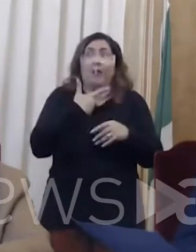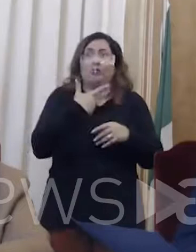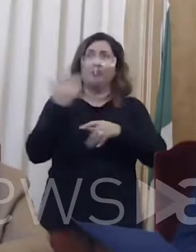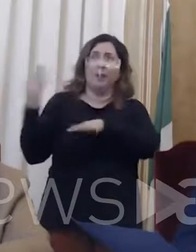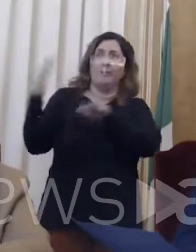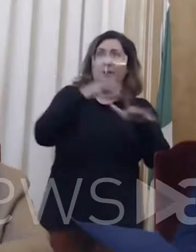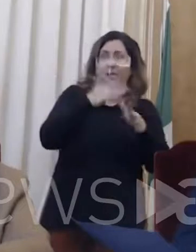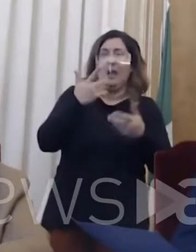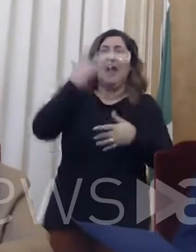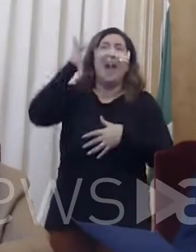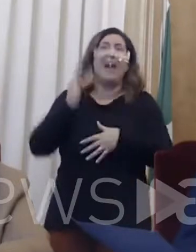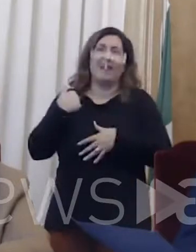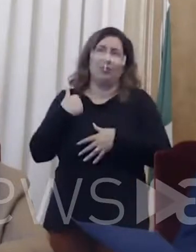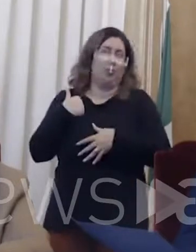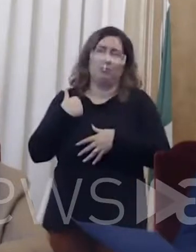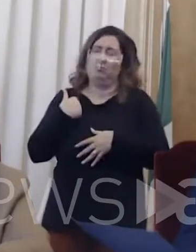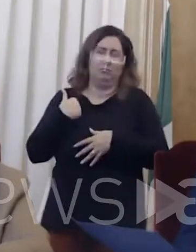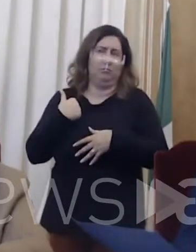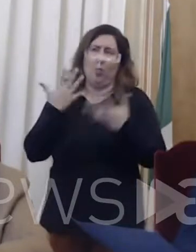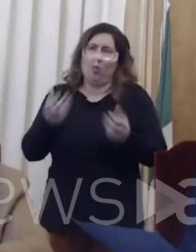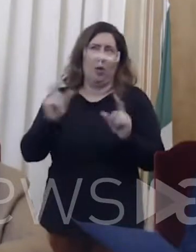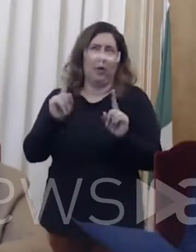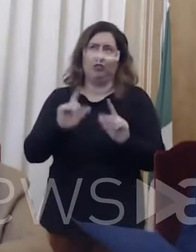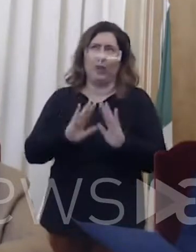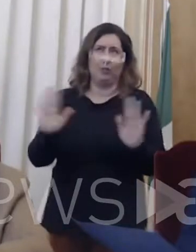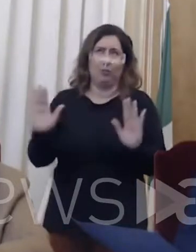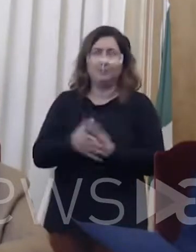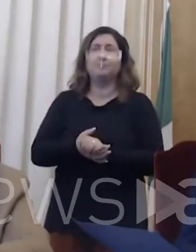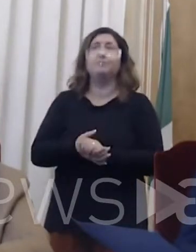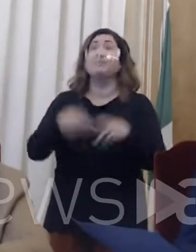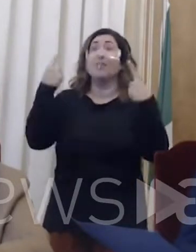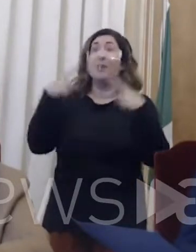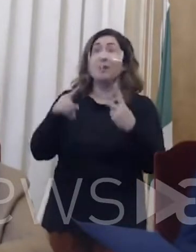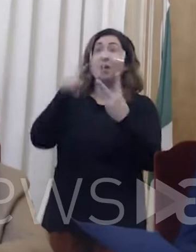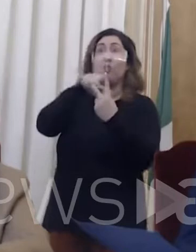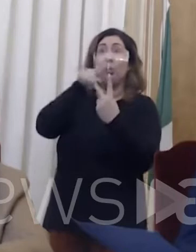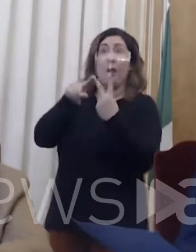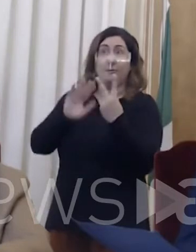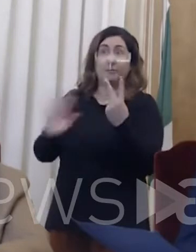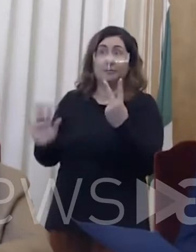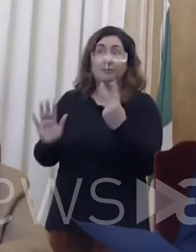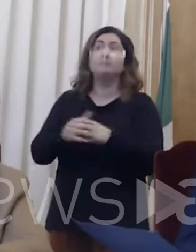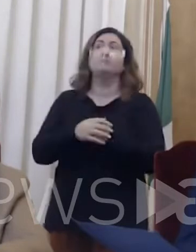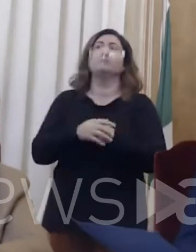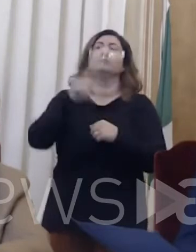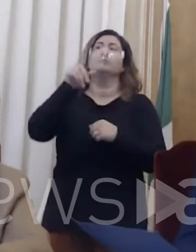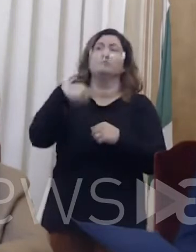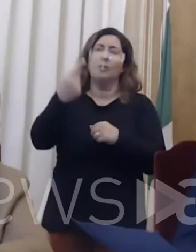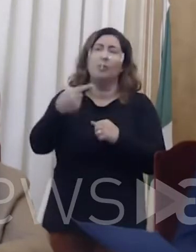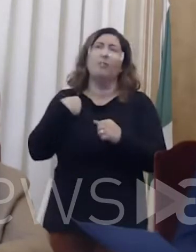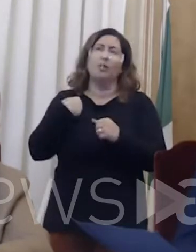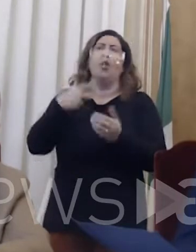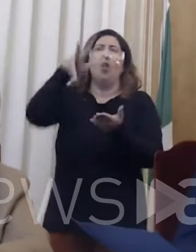questo sarebbe un rischio che noi non vogliamo assolutamente correre. Queste sono le due misure, poi confermiamo